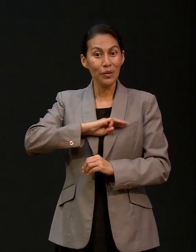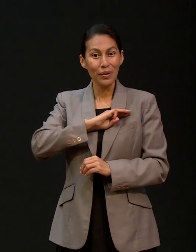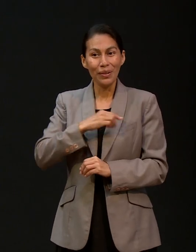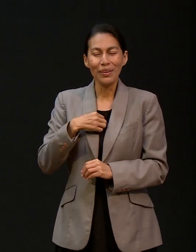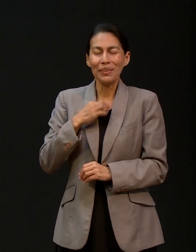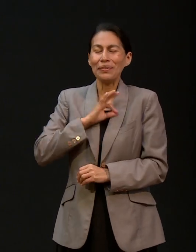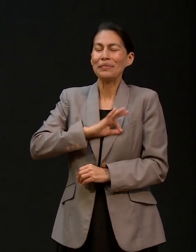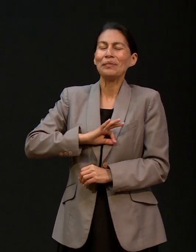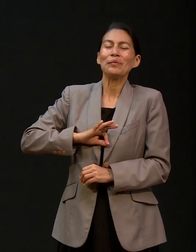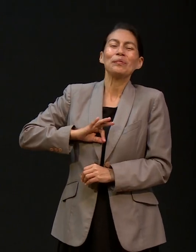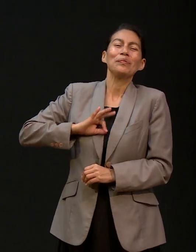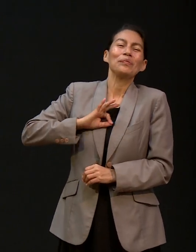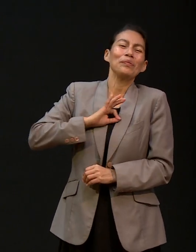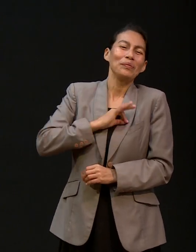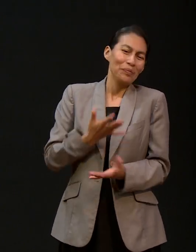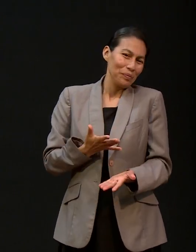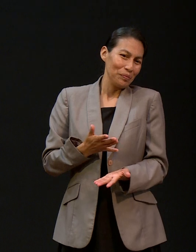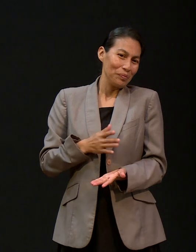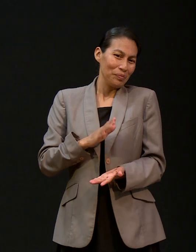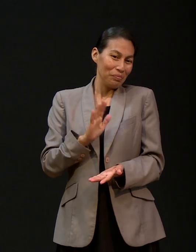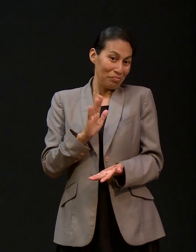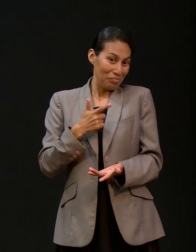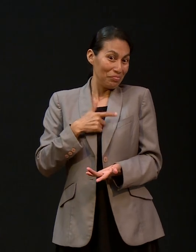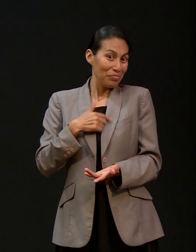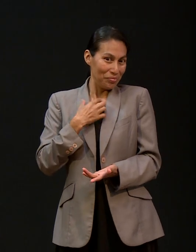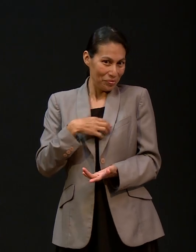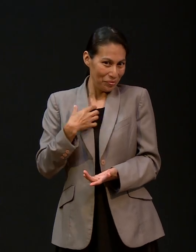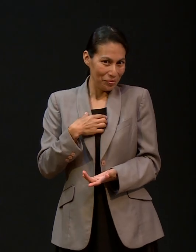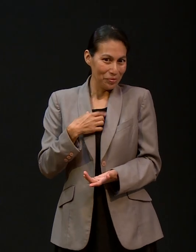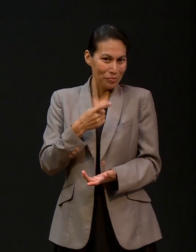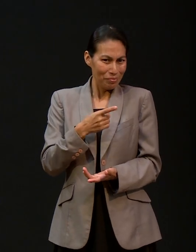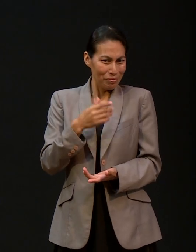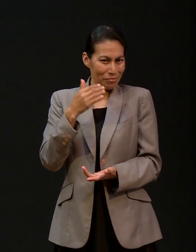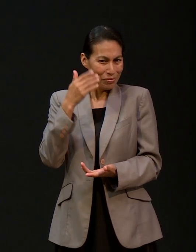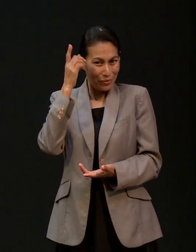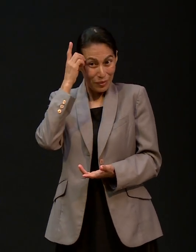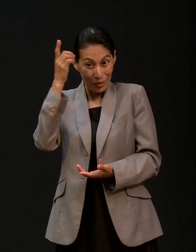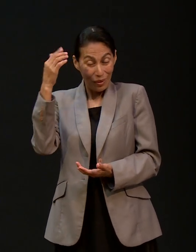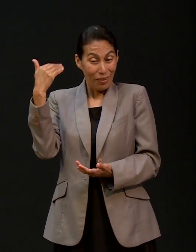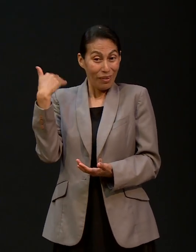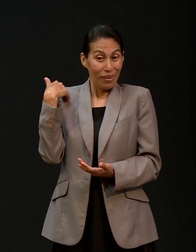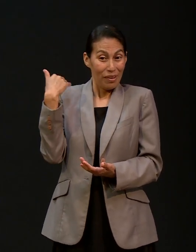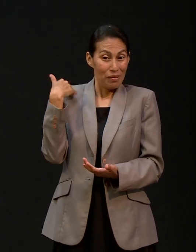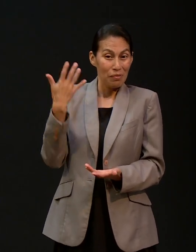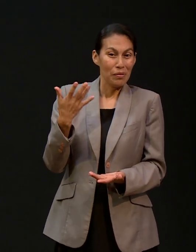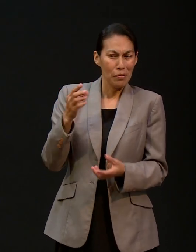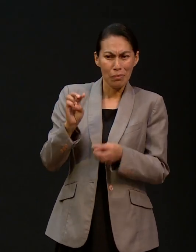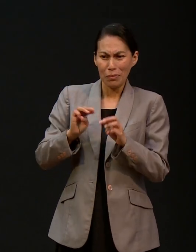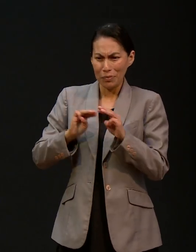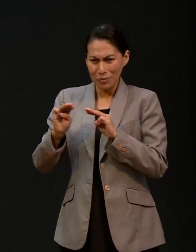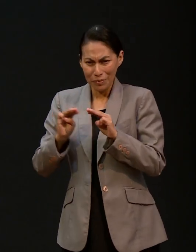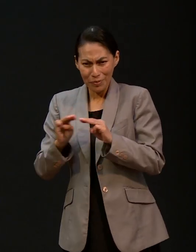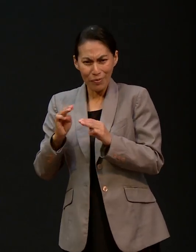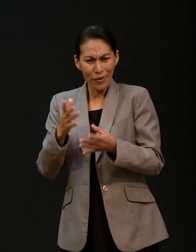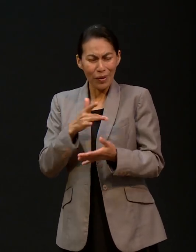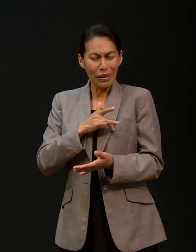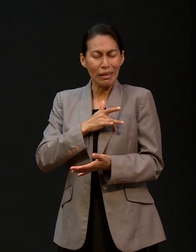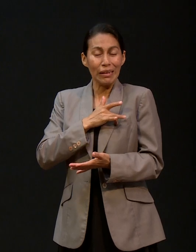tú encantado. Encantado. Como pez en el agua. Como que el llamado al ministerio y demás volvía a